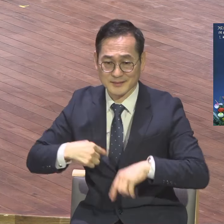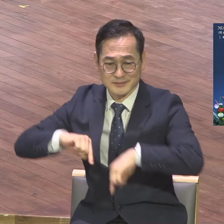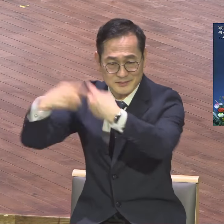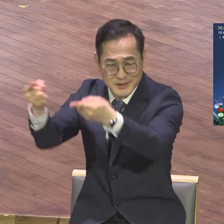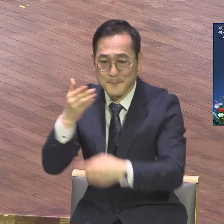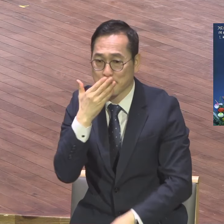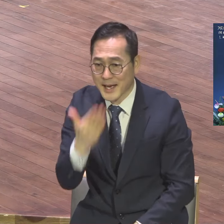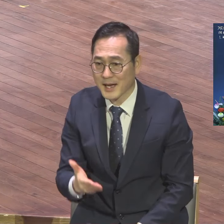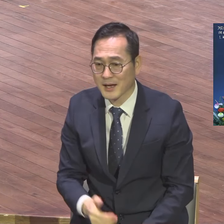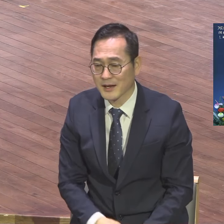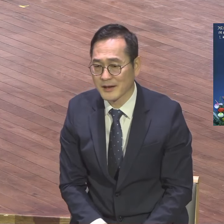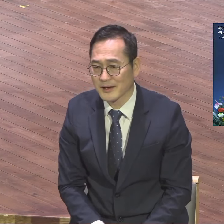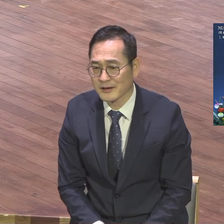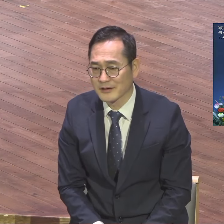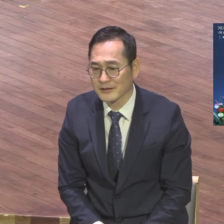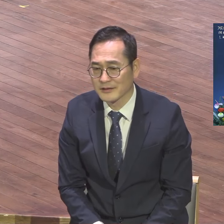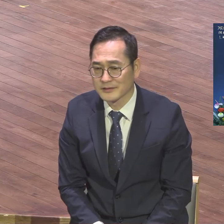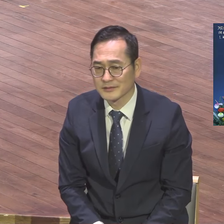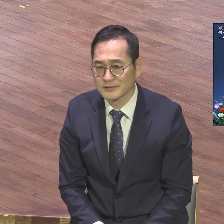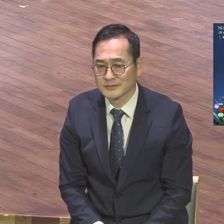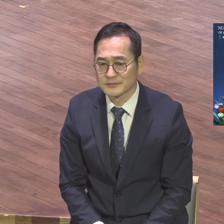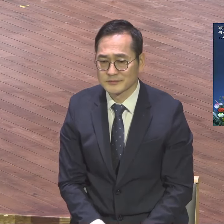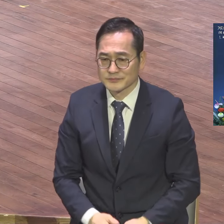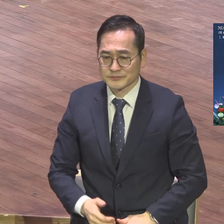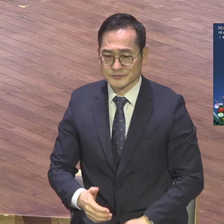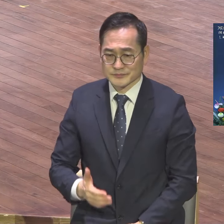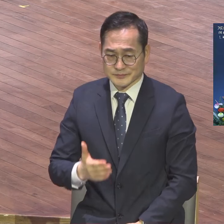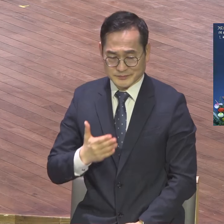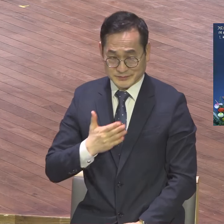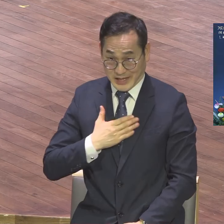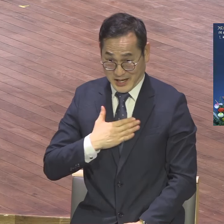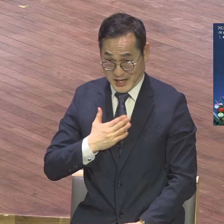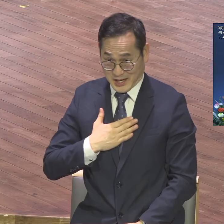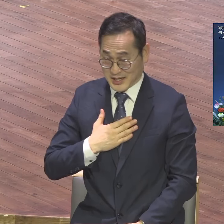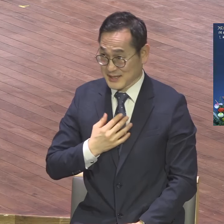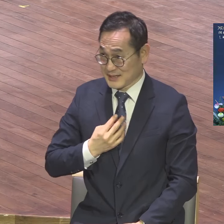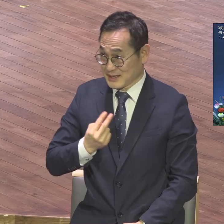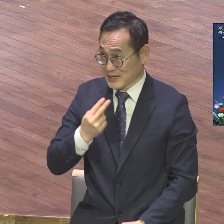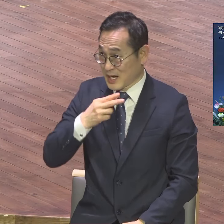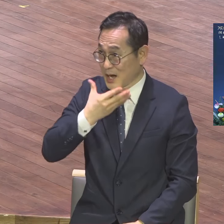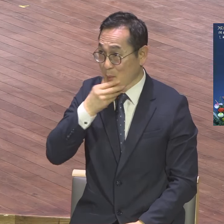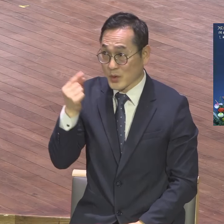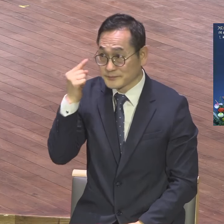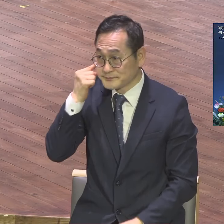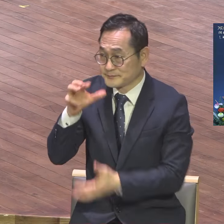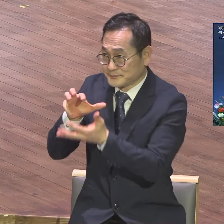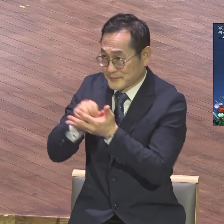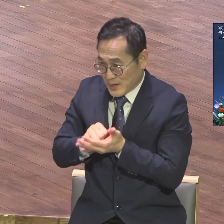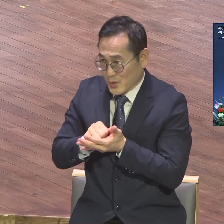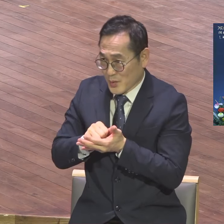여러분 한 사람부터 내 하나 때문에 현장에 진짜 생명이 있으면 변화하기 시작해요.